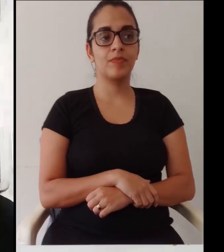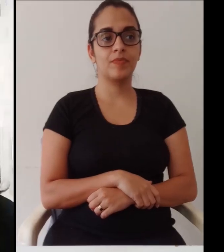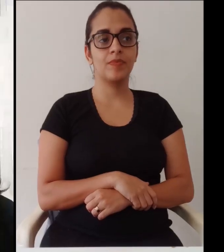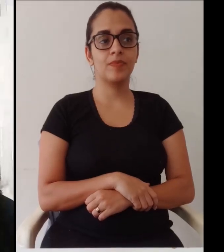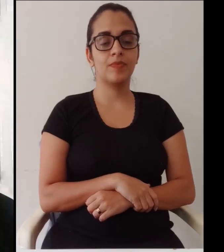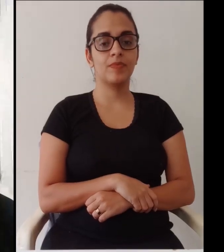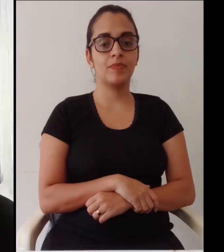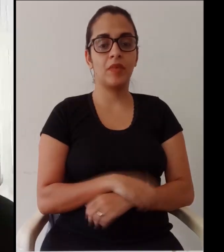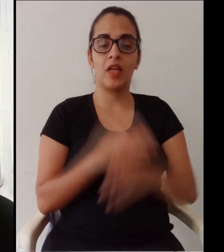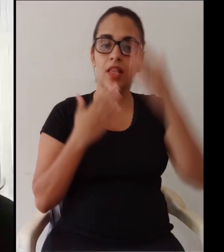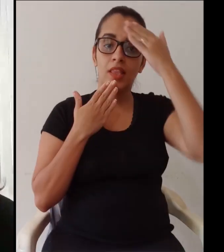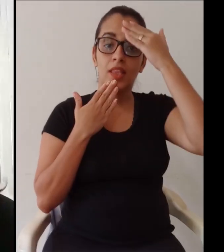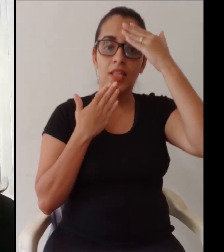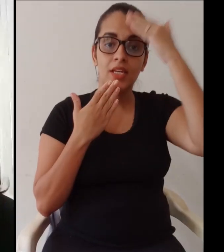E aí, pessoal,